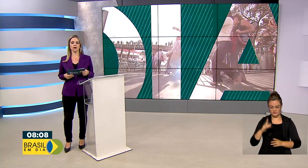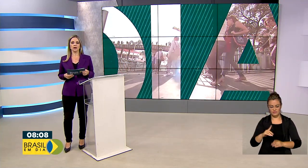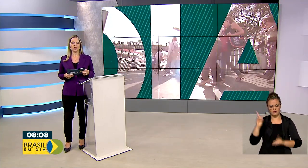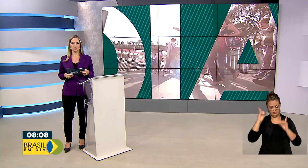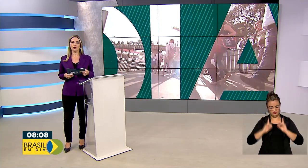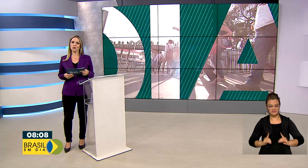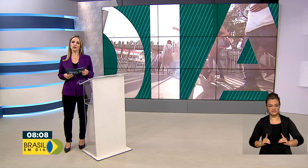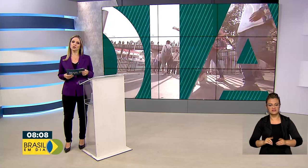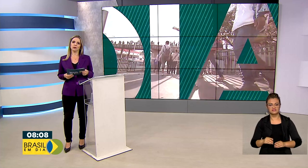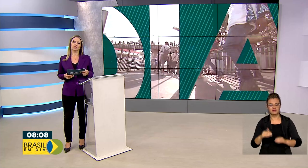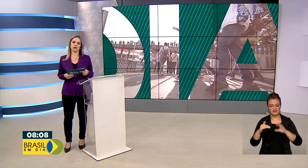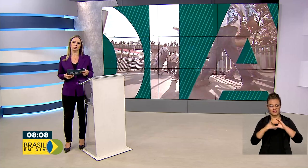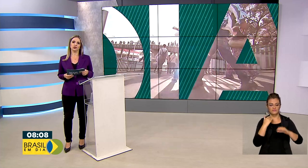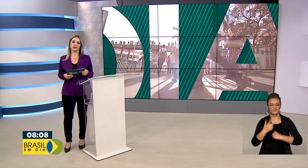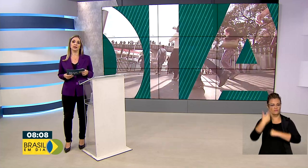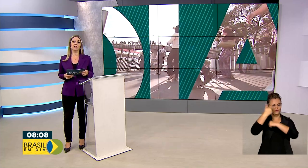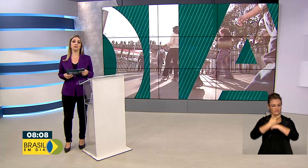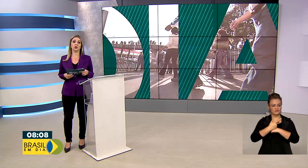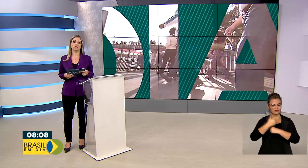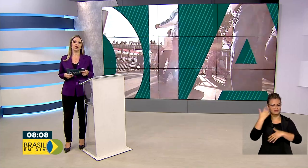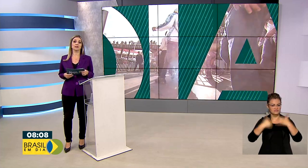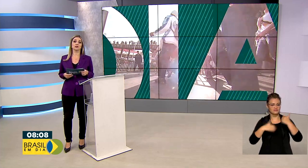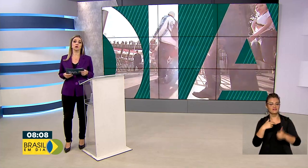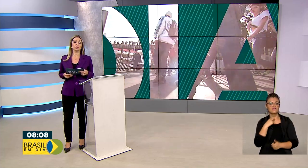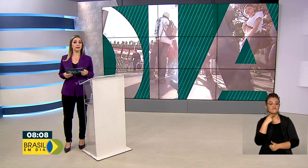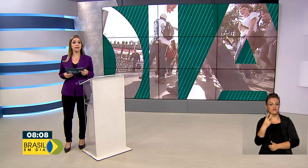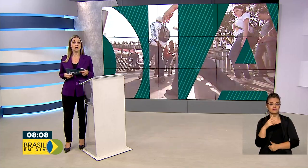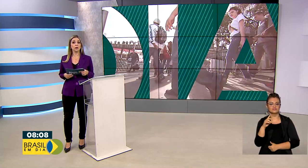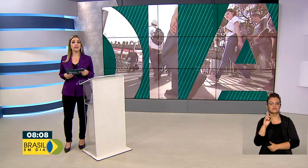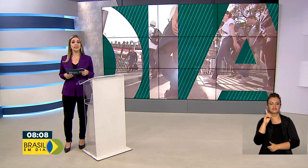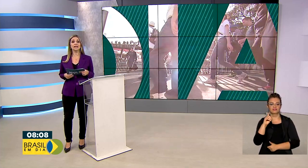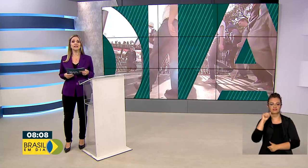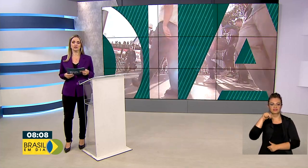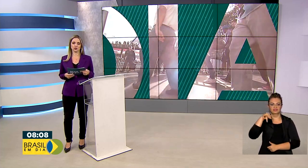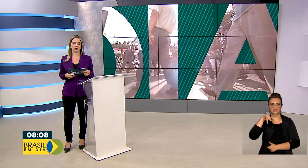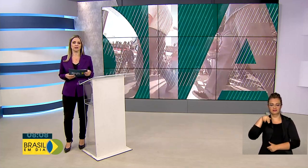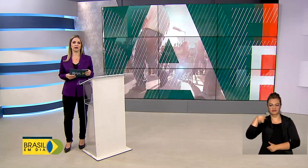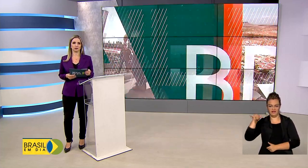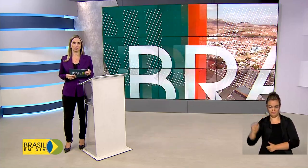enviou um vídeo pra gente que tem a voz da assessora bilíngue Dânia Vasconcelos.